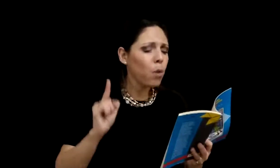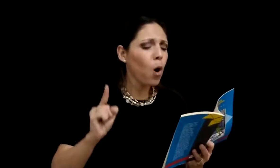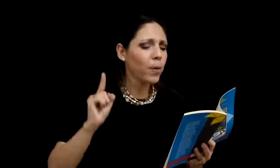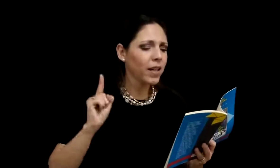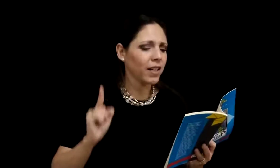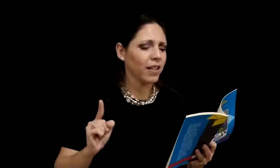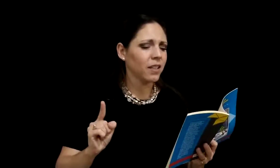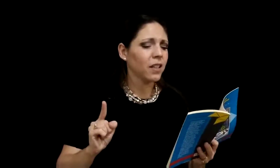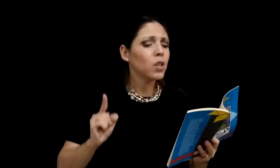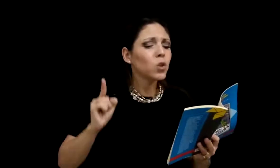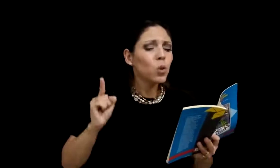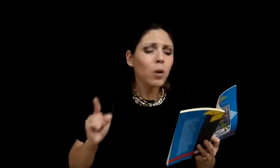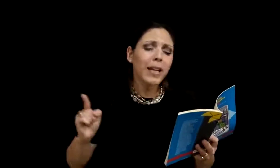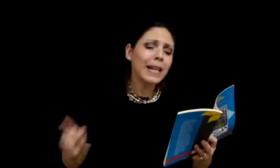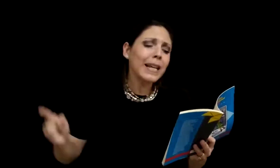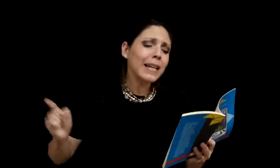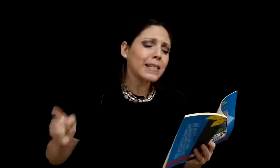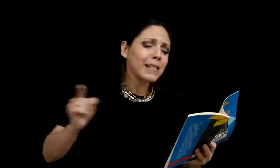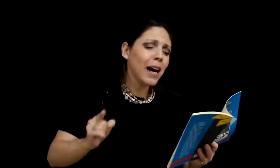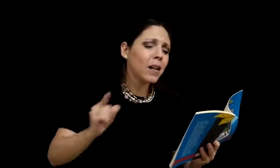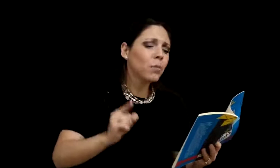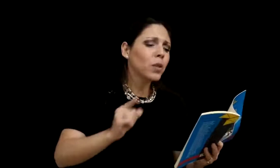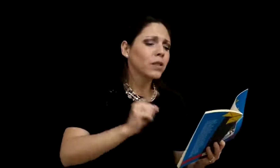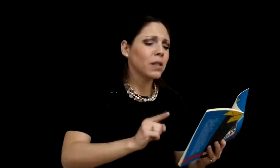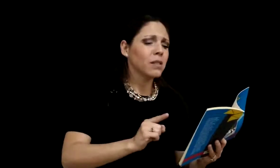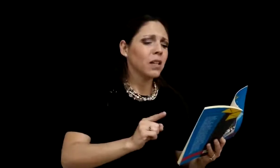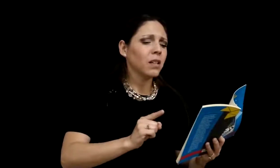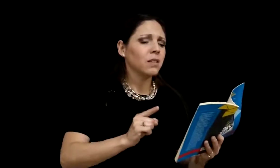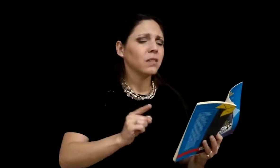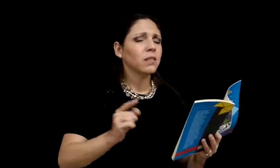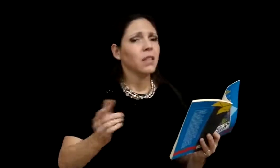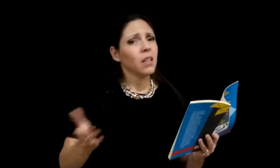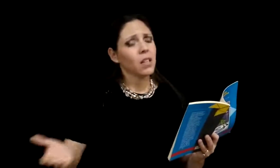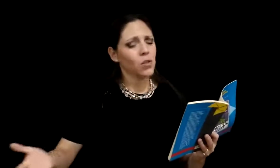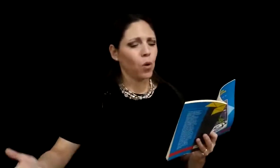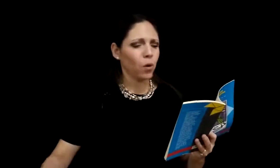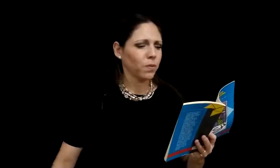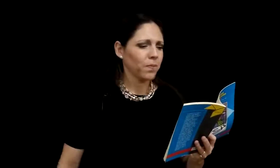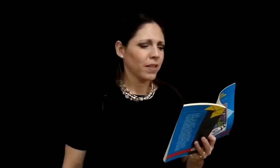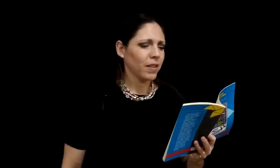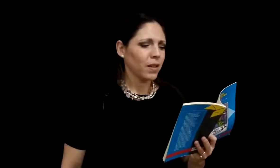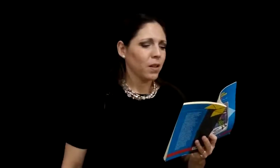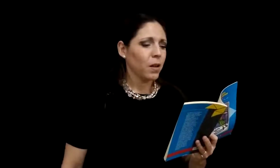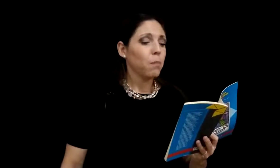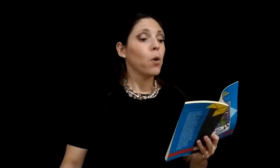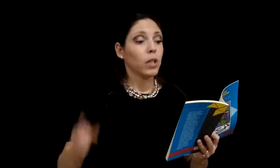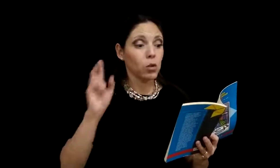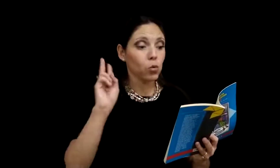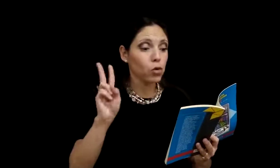pobre rey tuvo que regresar muy triste y solo, porque sus